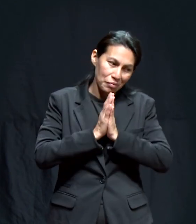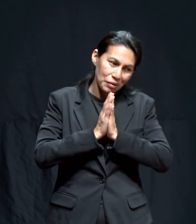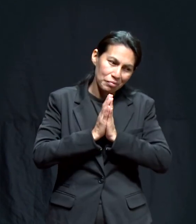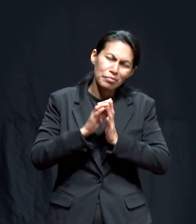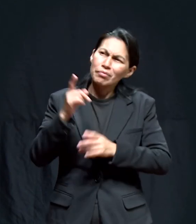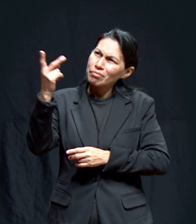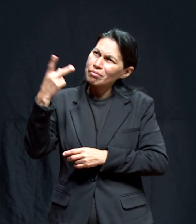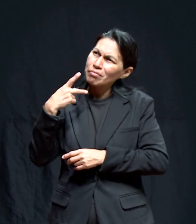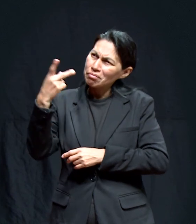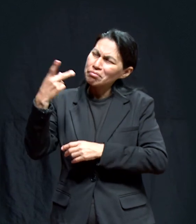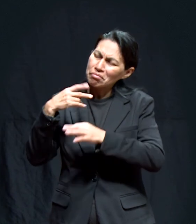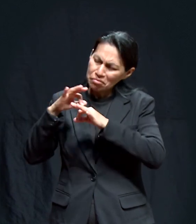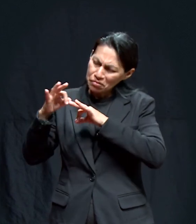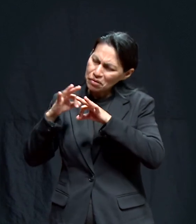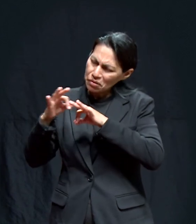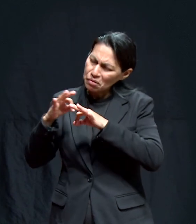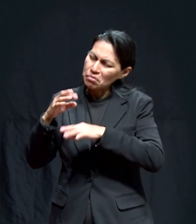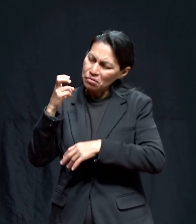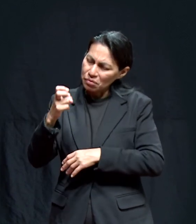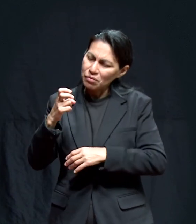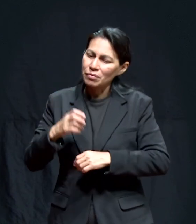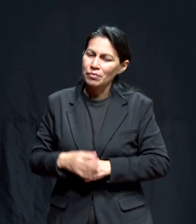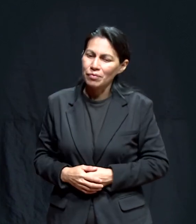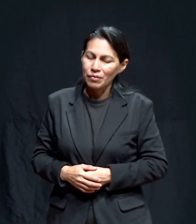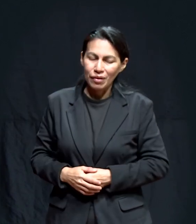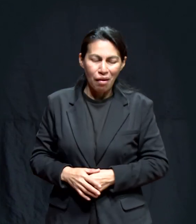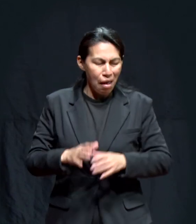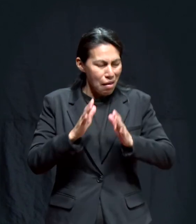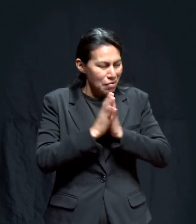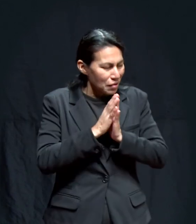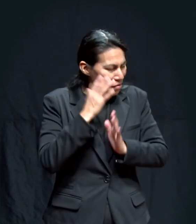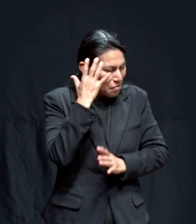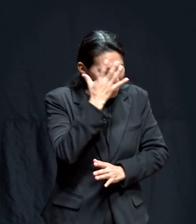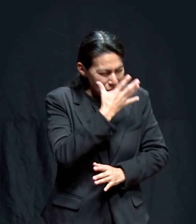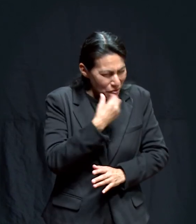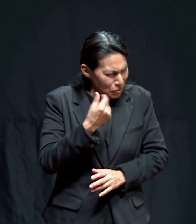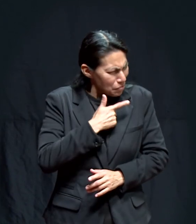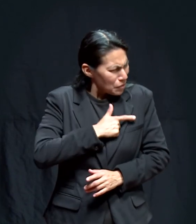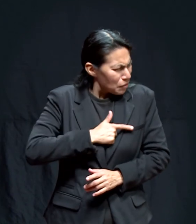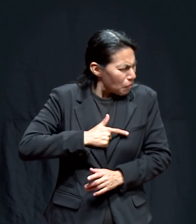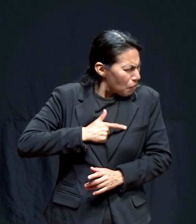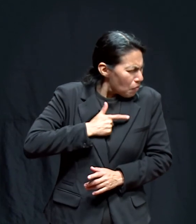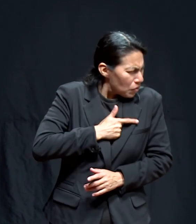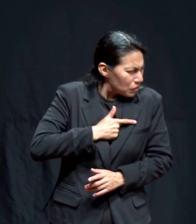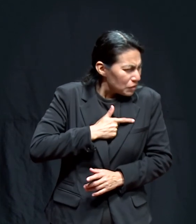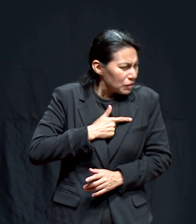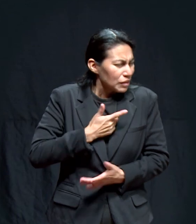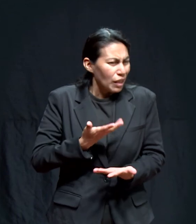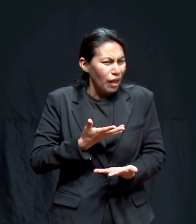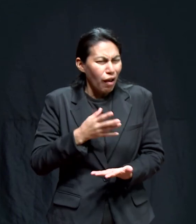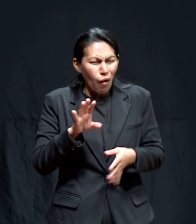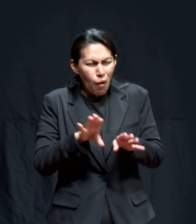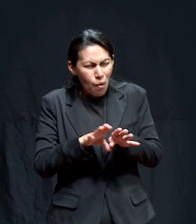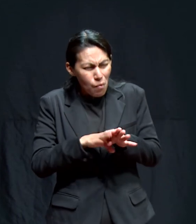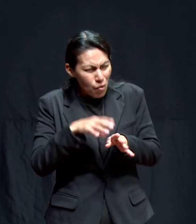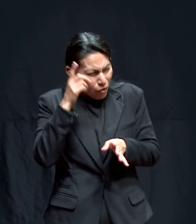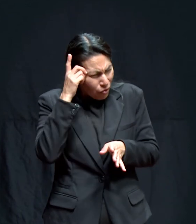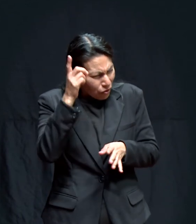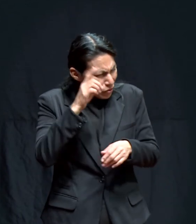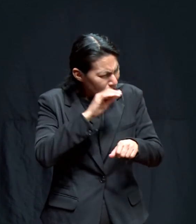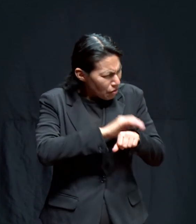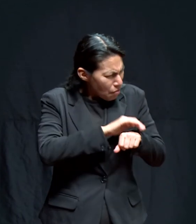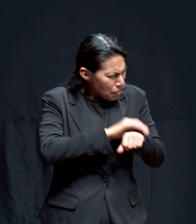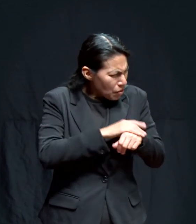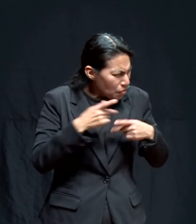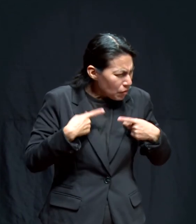amén así trabajamos él y yo amén que maravilloso me encanta escuchar eso me inspira a